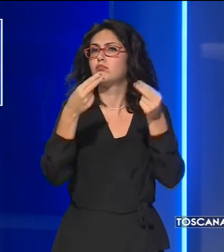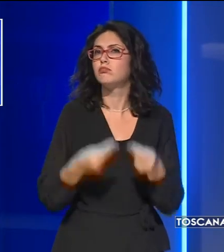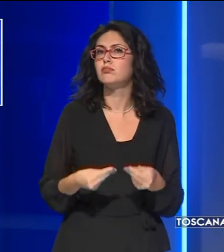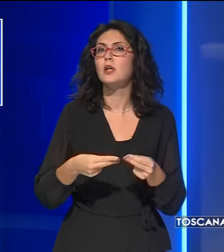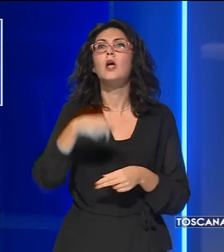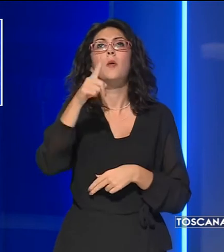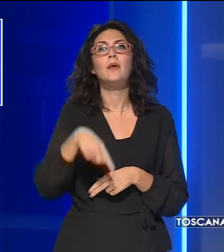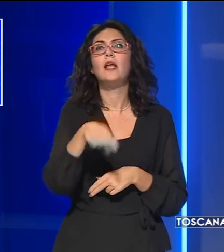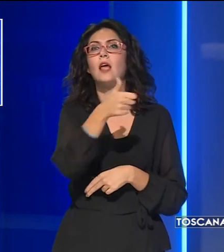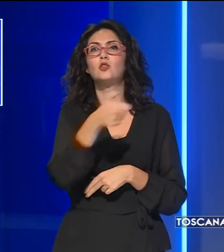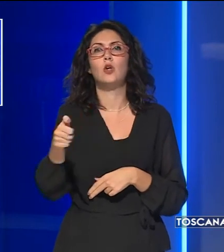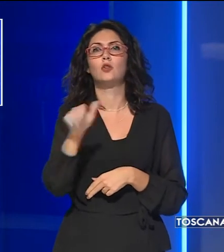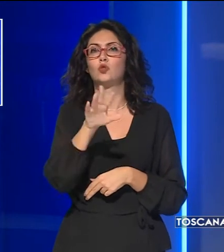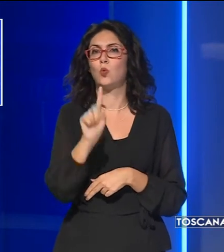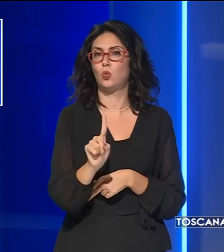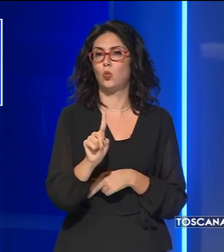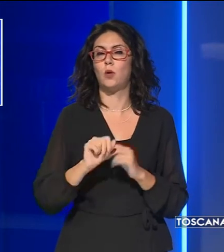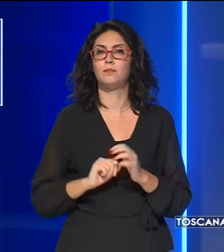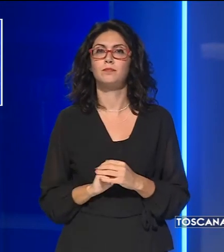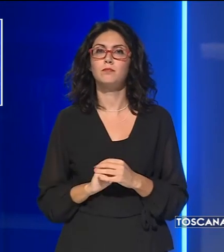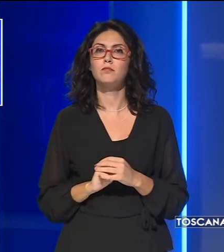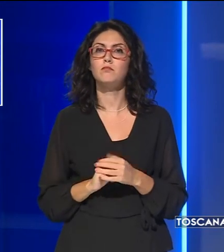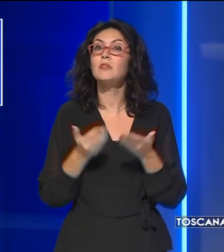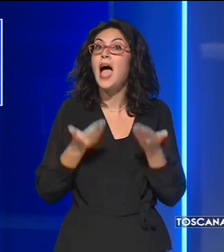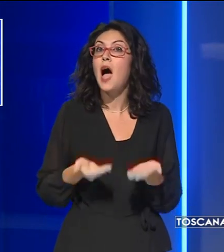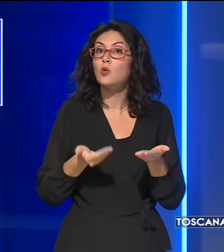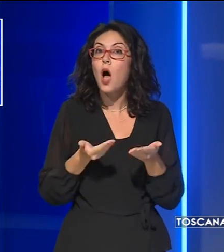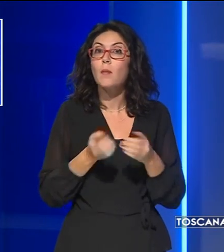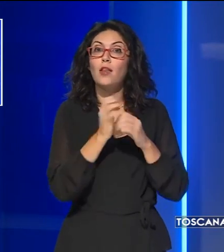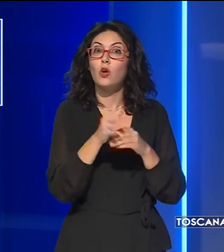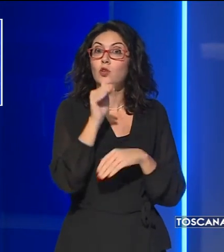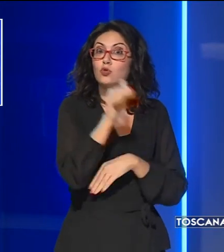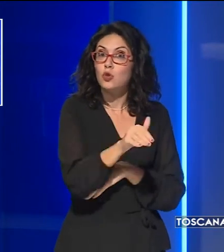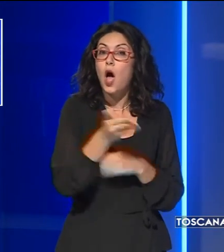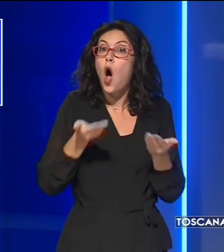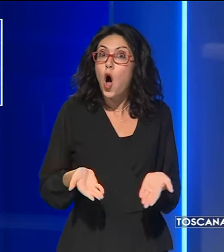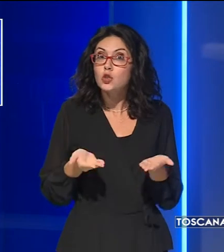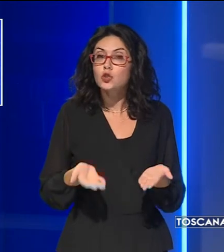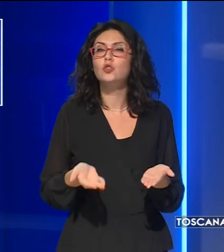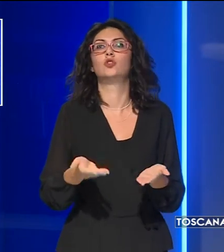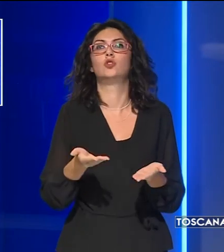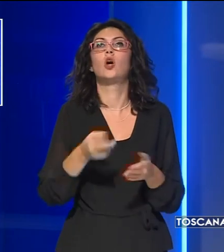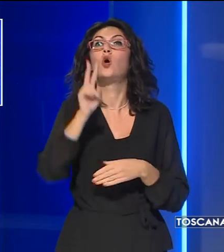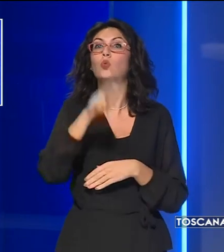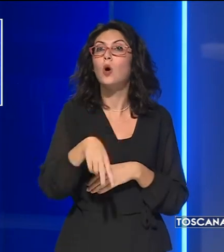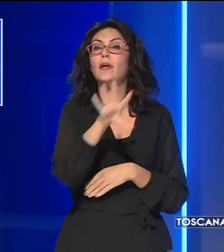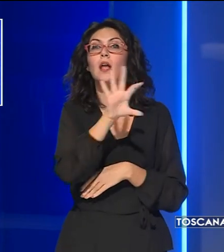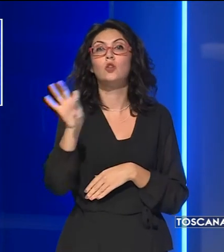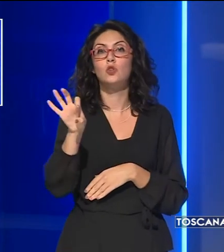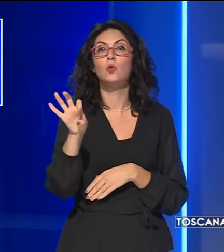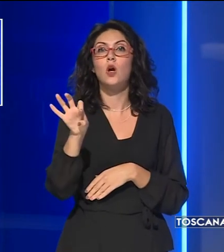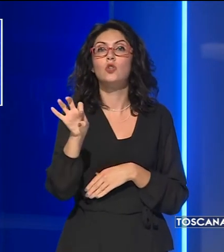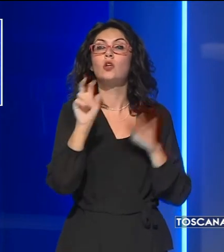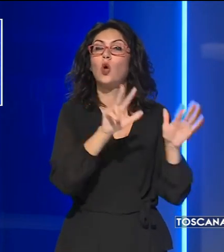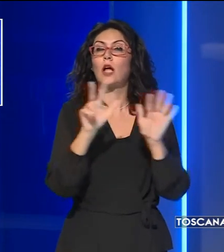.151. Li attualmente positivi sono oggi 2.588,